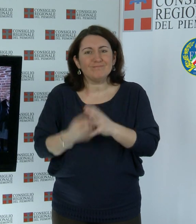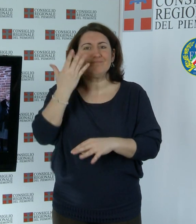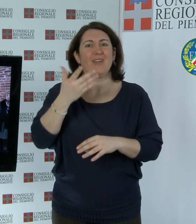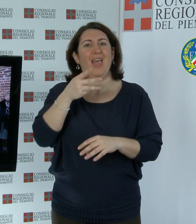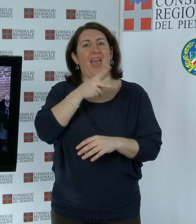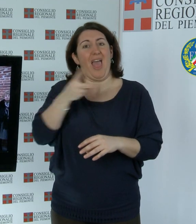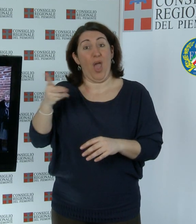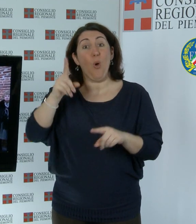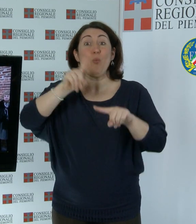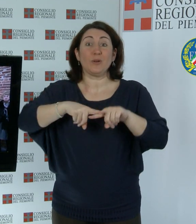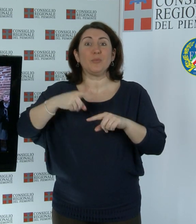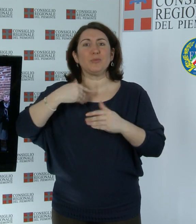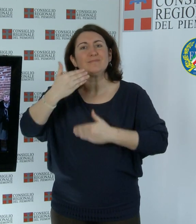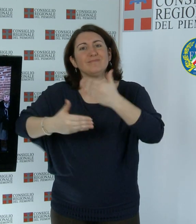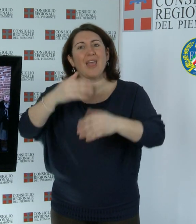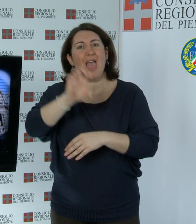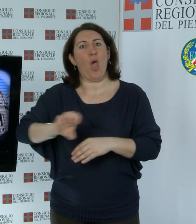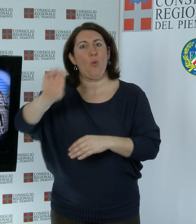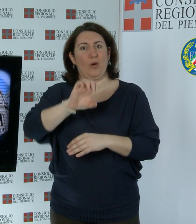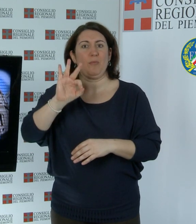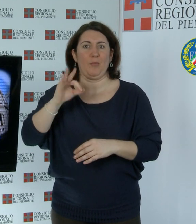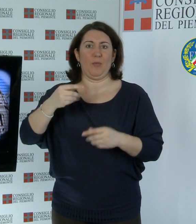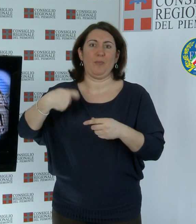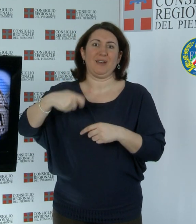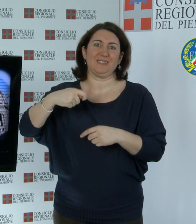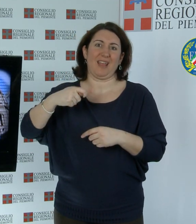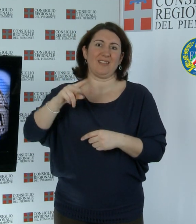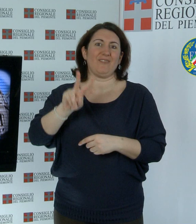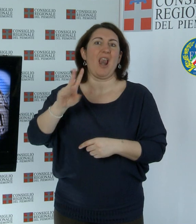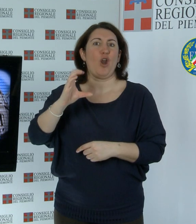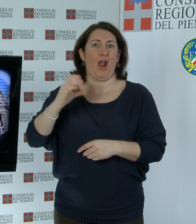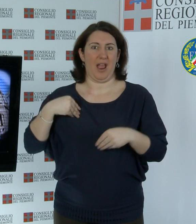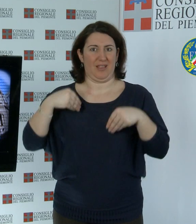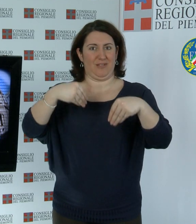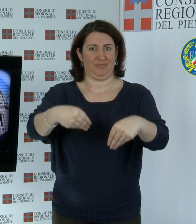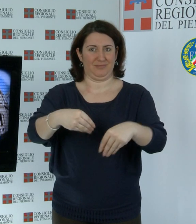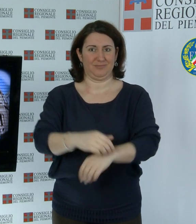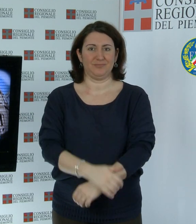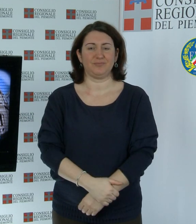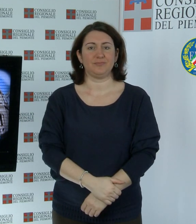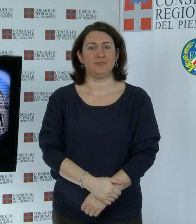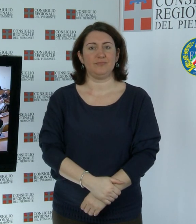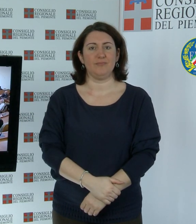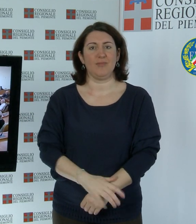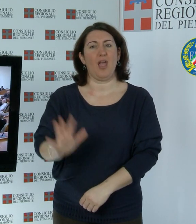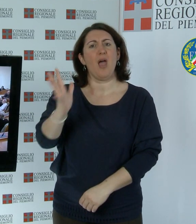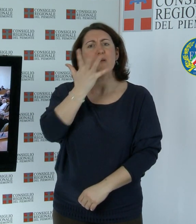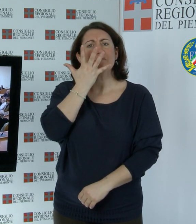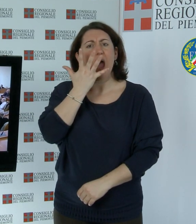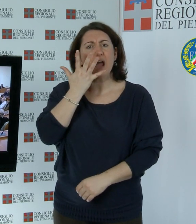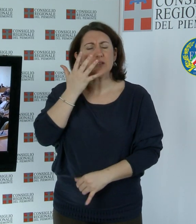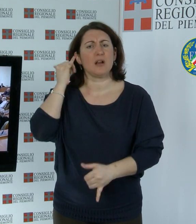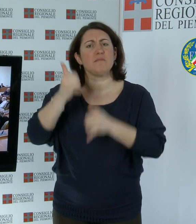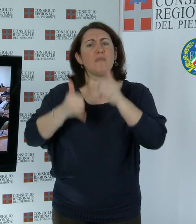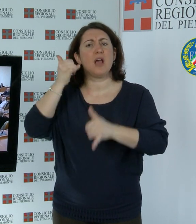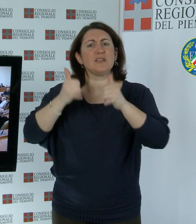presidente del consiglio regionale, Valerio Cattaneo. Maschere per un massacro Nell'aula di Palazzo